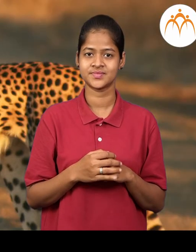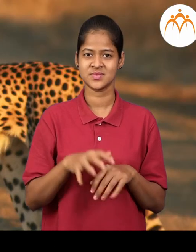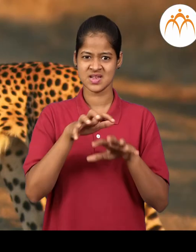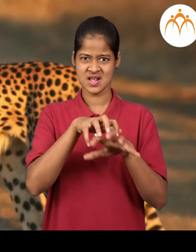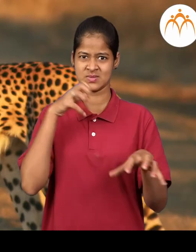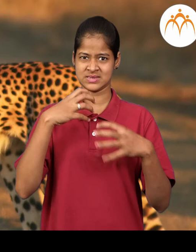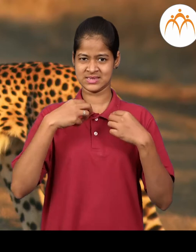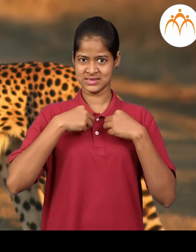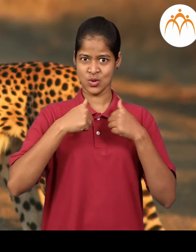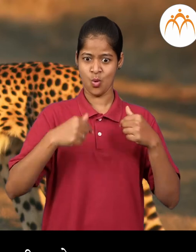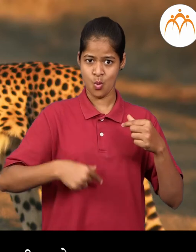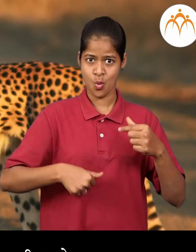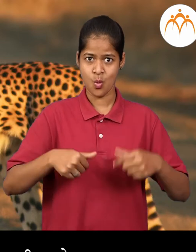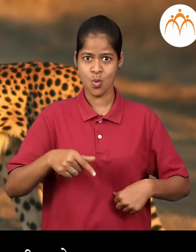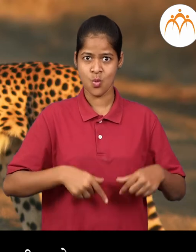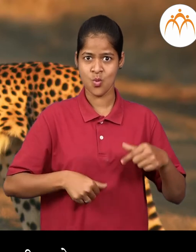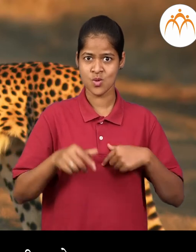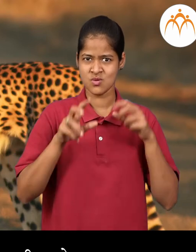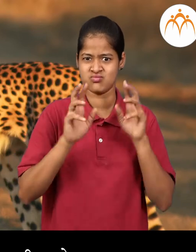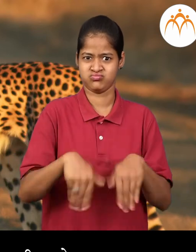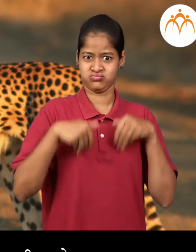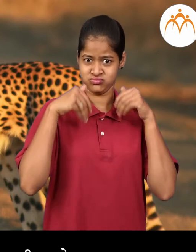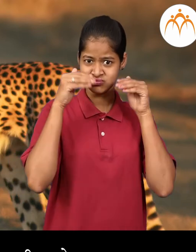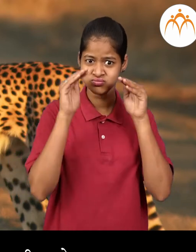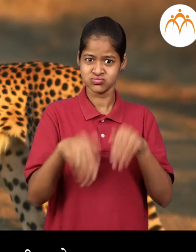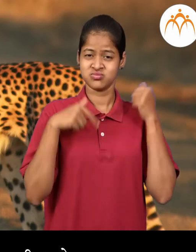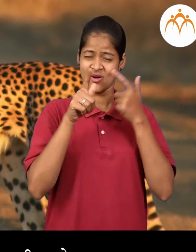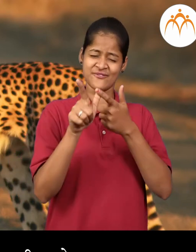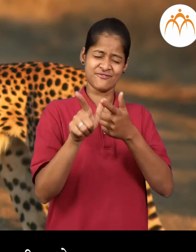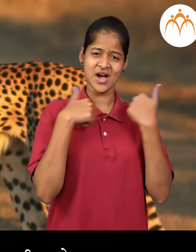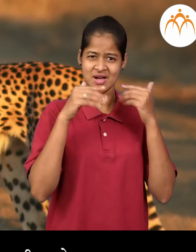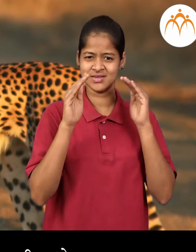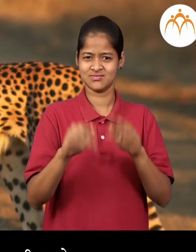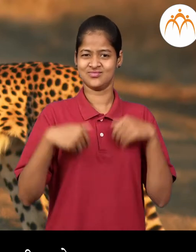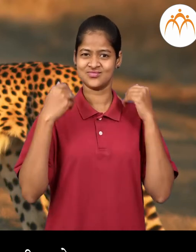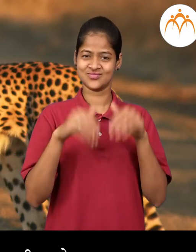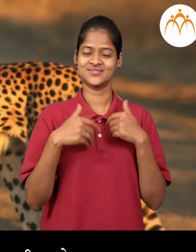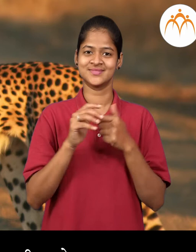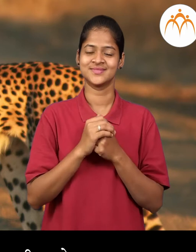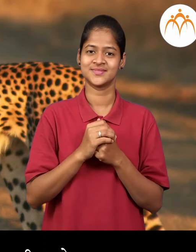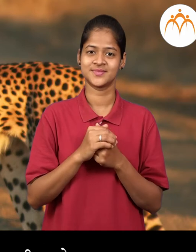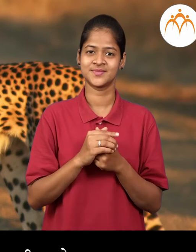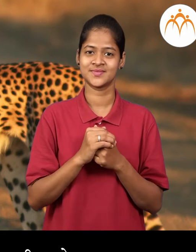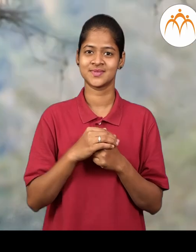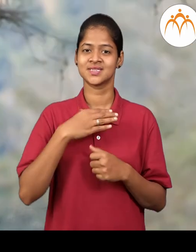चित्ता चित्ता हा वेगवान असा प्राणी आहे